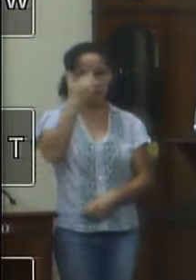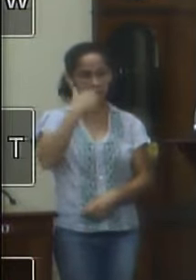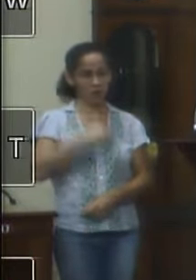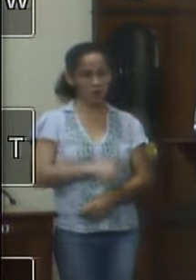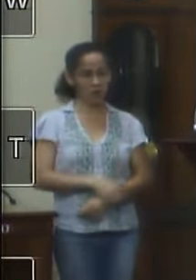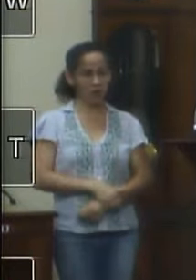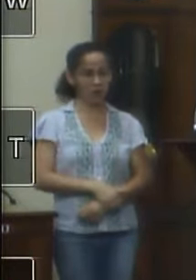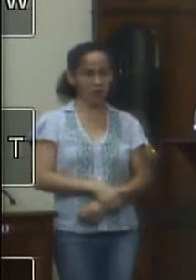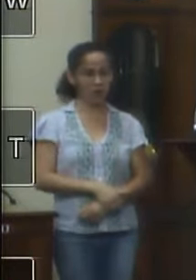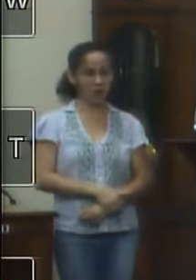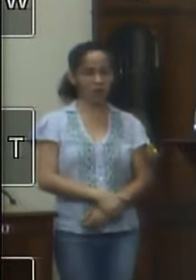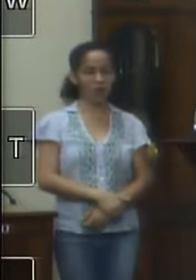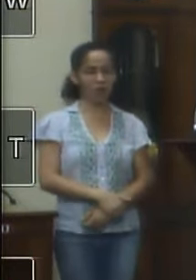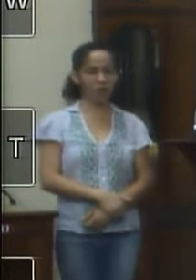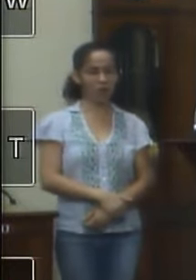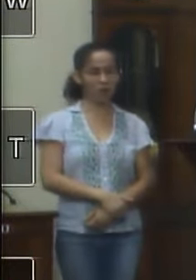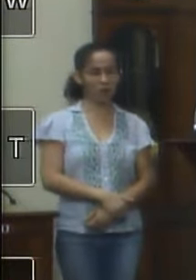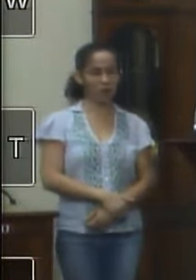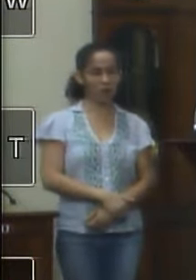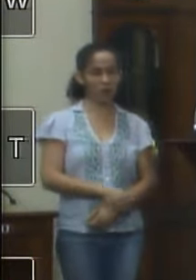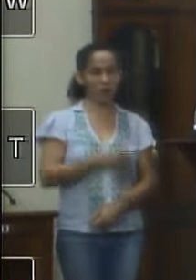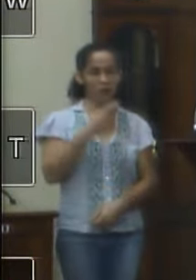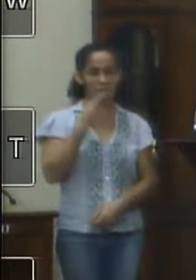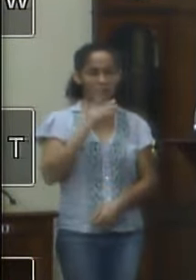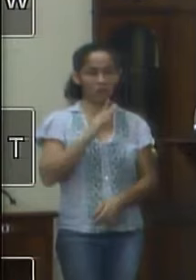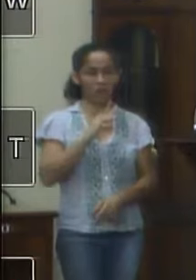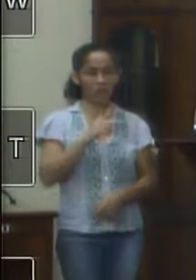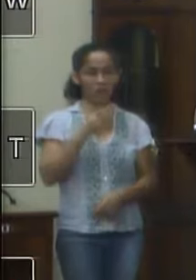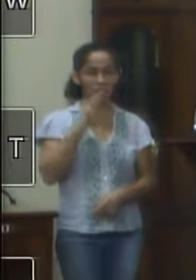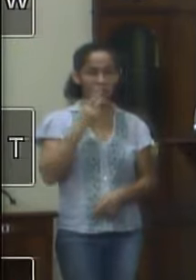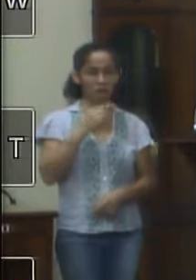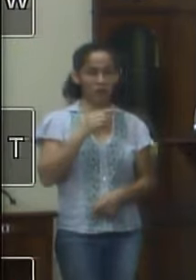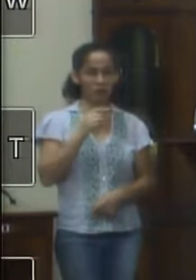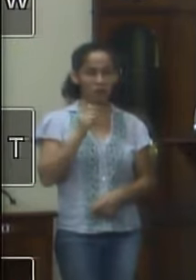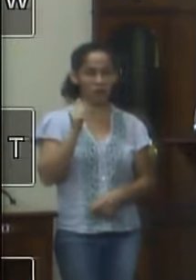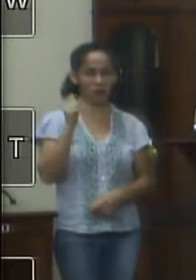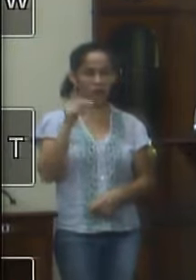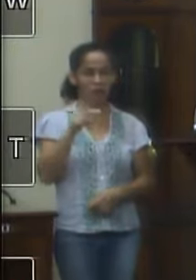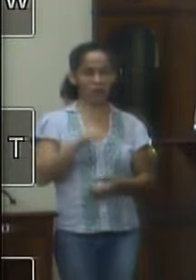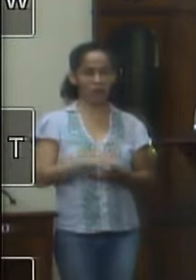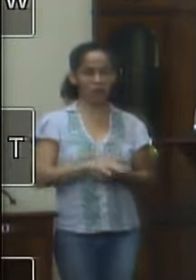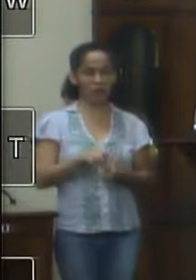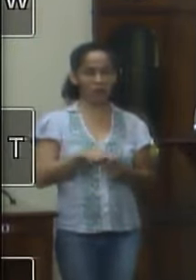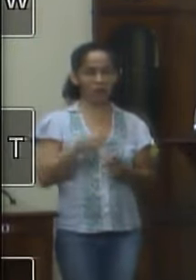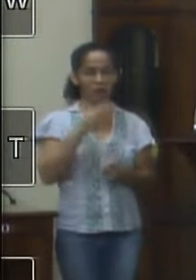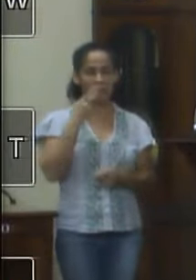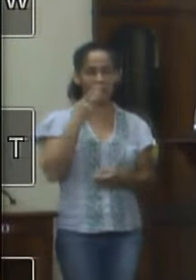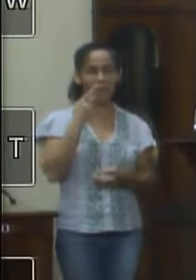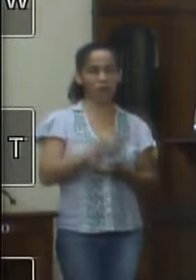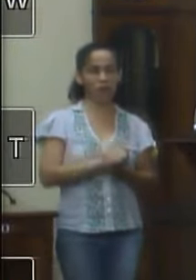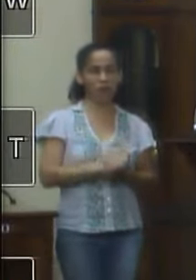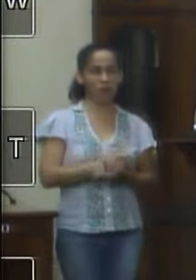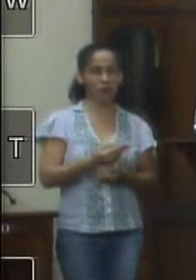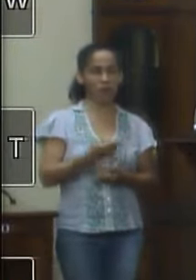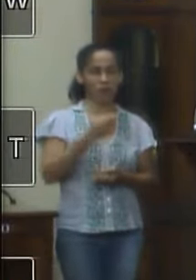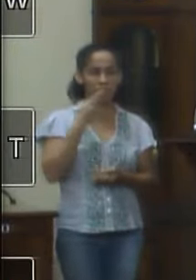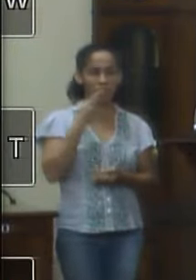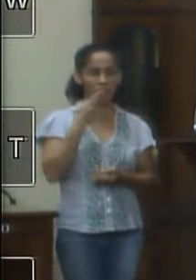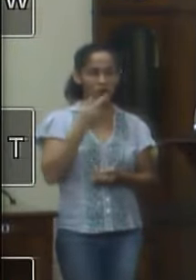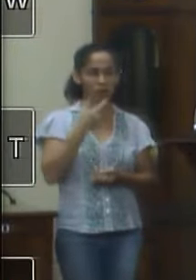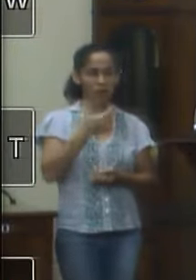vereador Silvio eu quis dizer a respeito de aposentadoria o que eu quis dizer é como ela vem